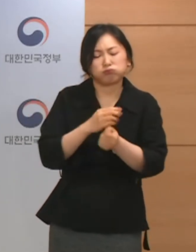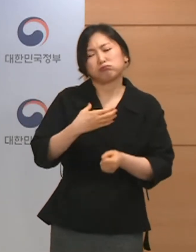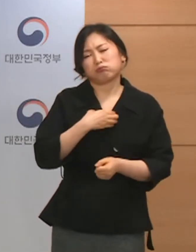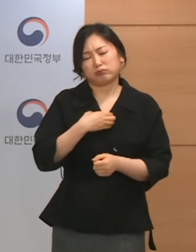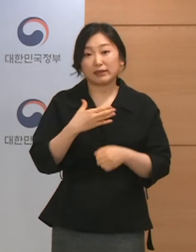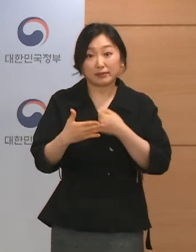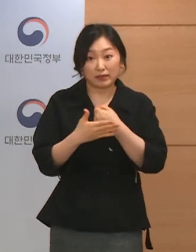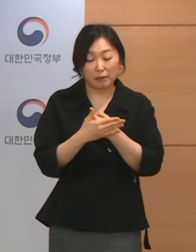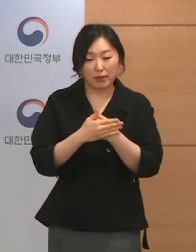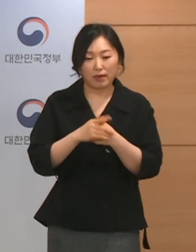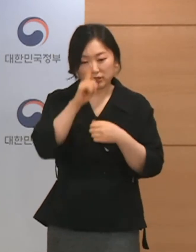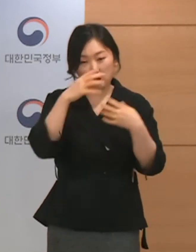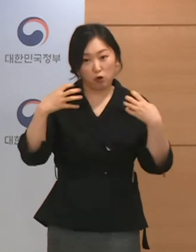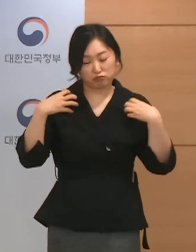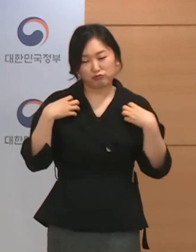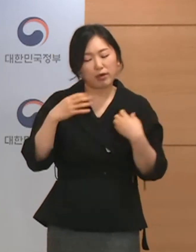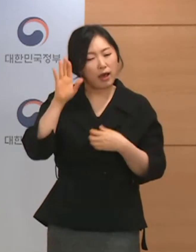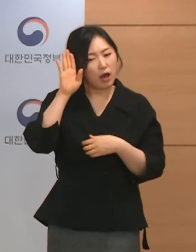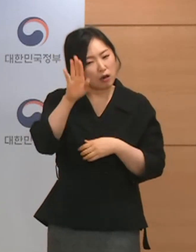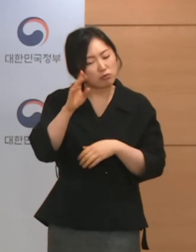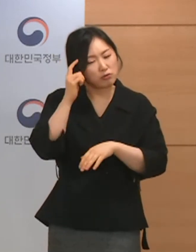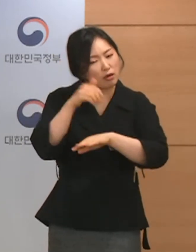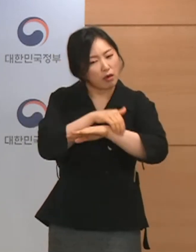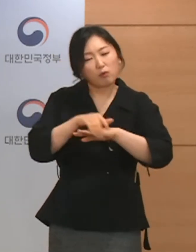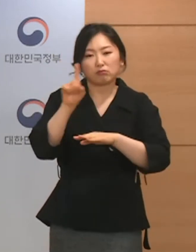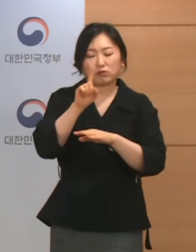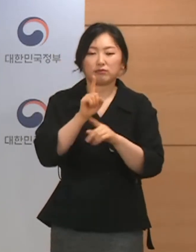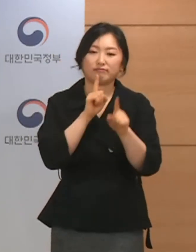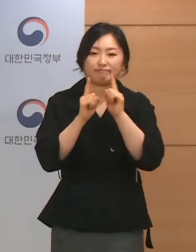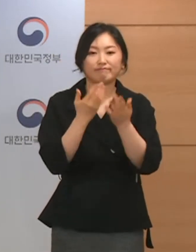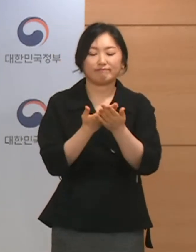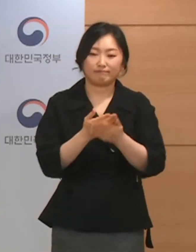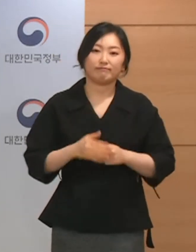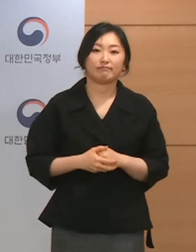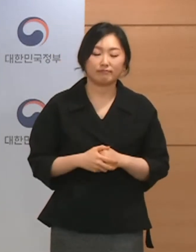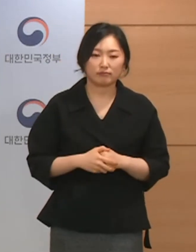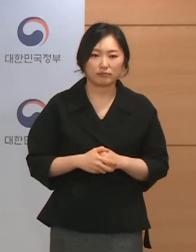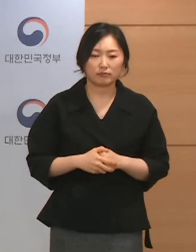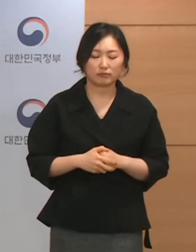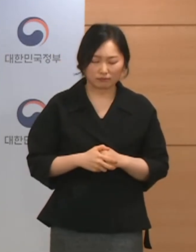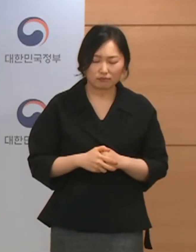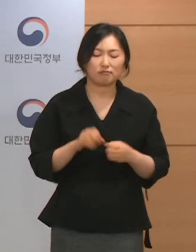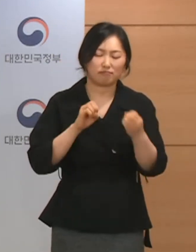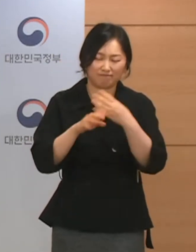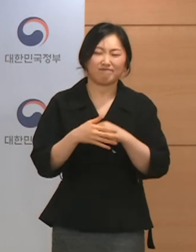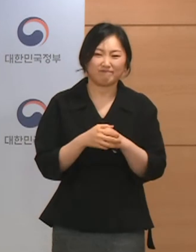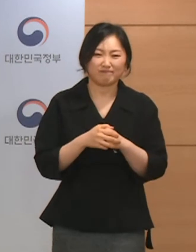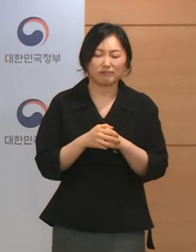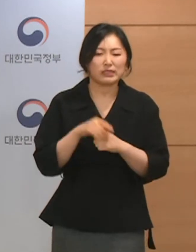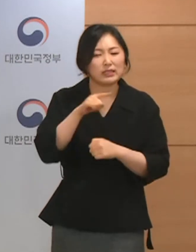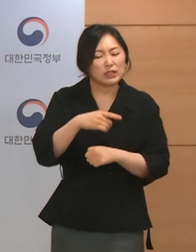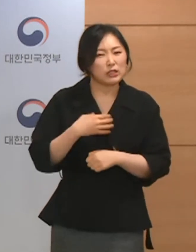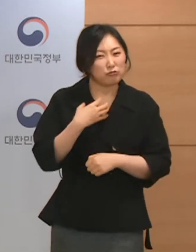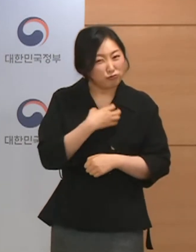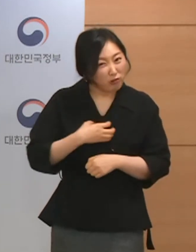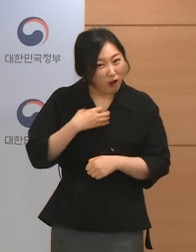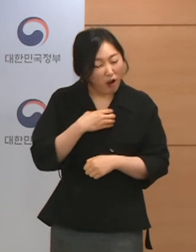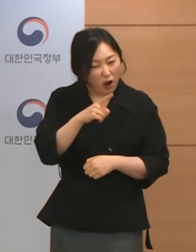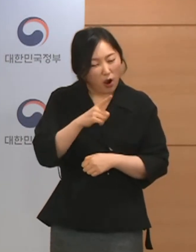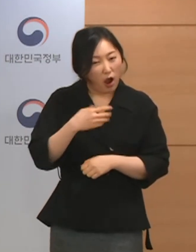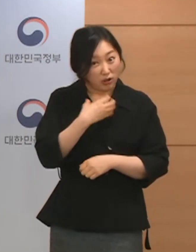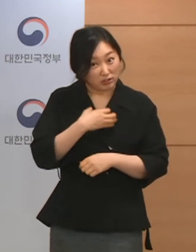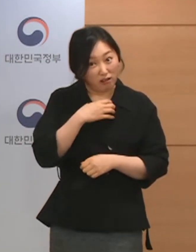분석과 전망이 궁금합니다. 네 지금 그러한 우려에 대해서는 충분히 공감을 한 부분이 있습니다.